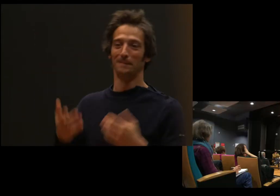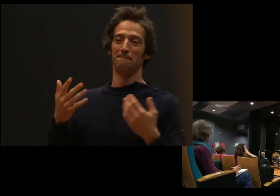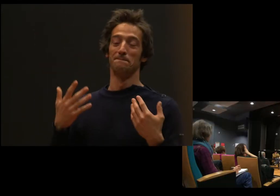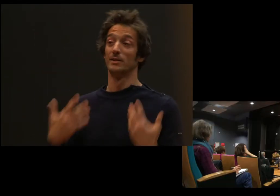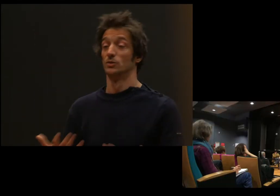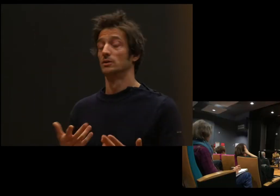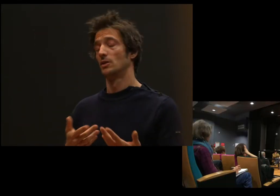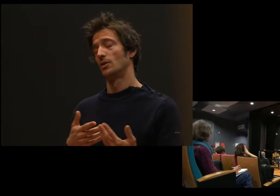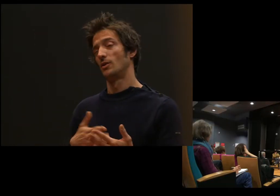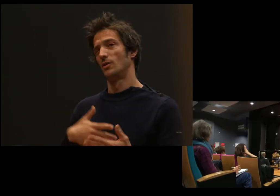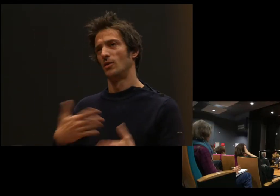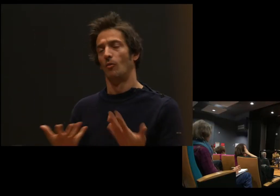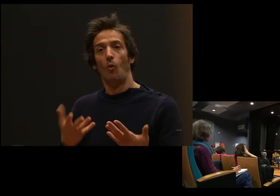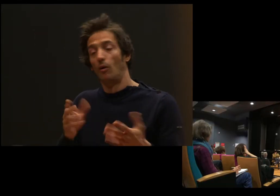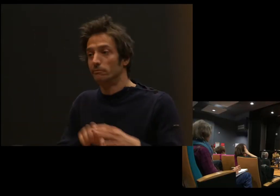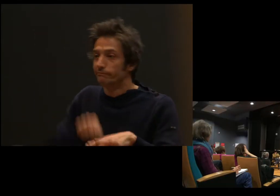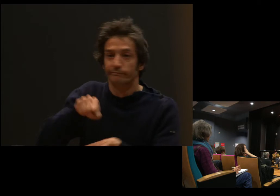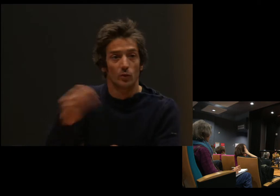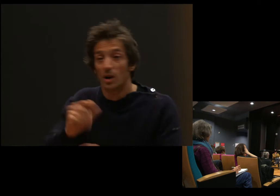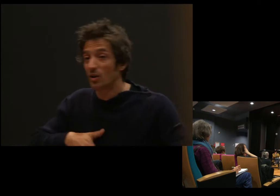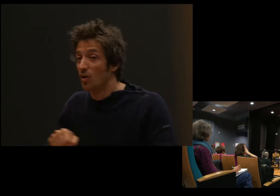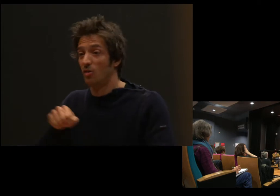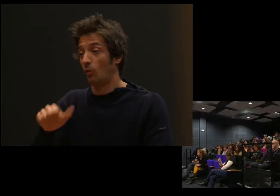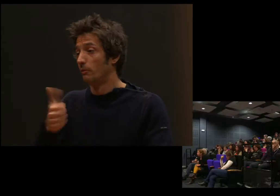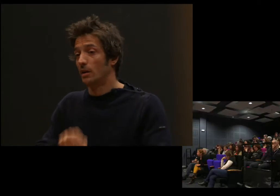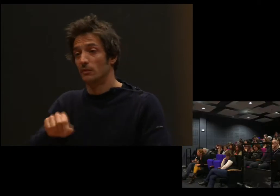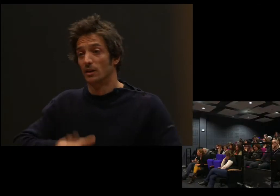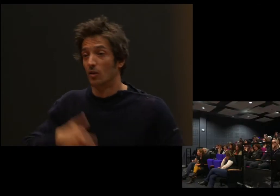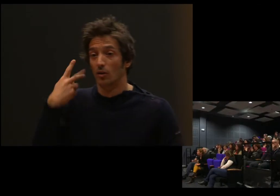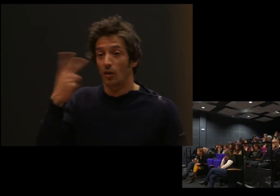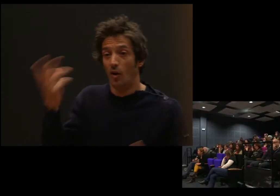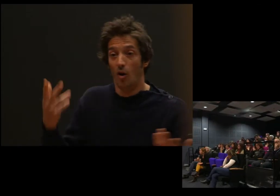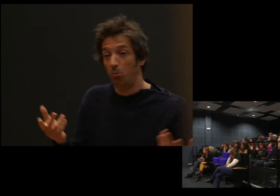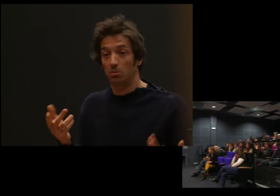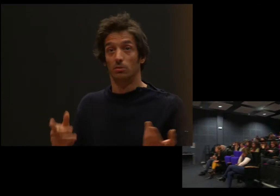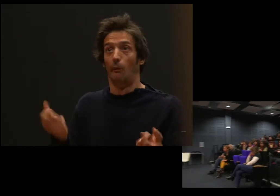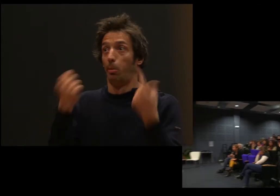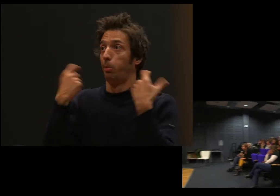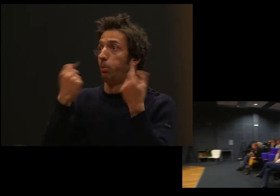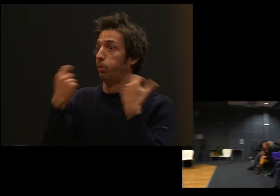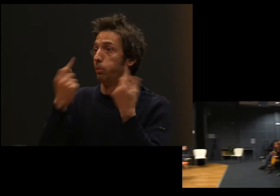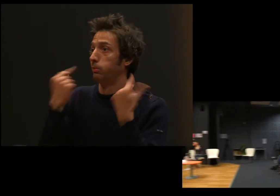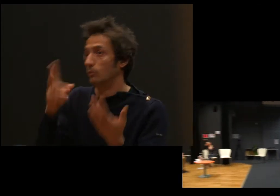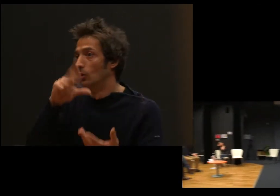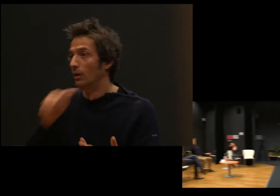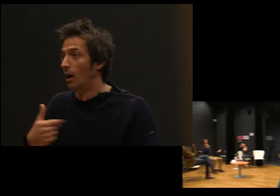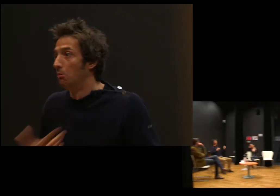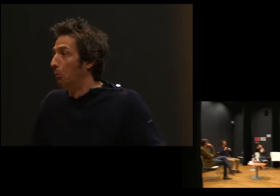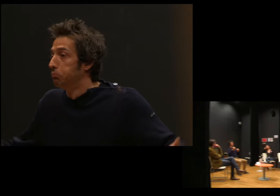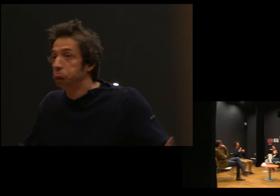le faire devenir entendant ? Non, je suis sourd, moi, c'est clair. Donc, m'ont mis dans un établissement classique avec des entendants. Au début,